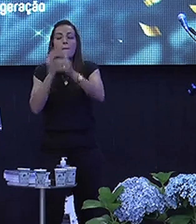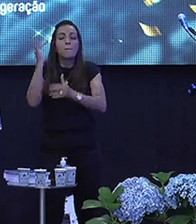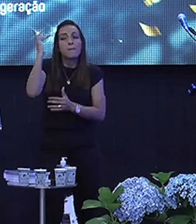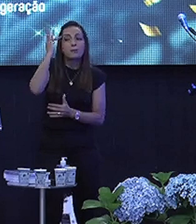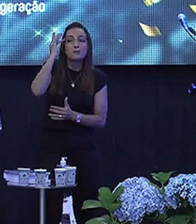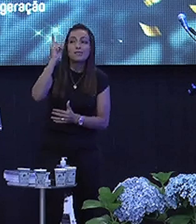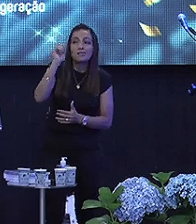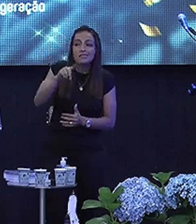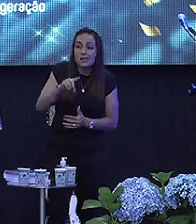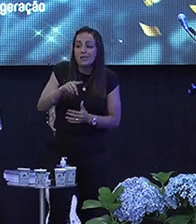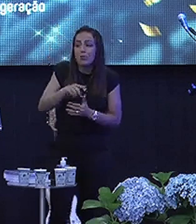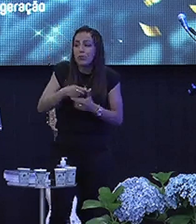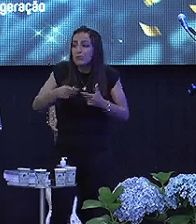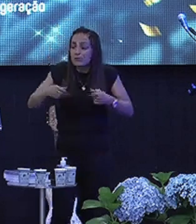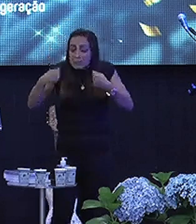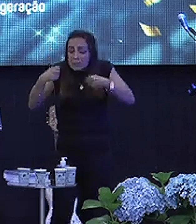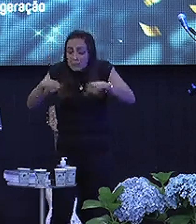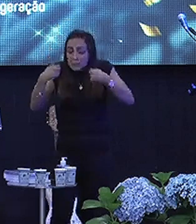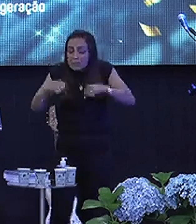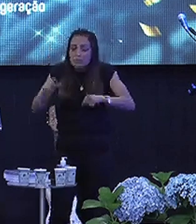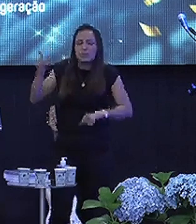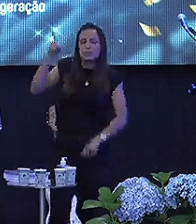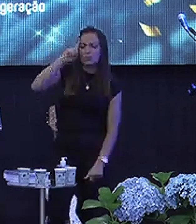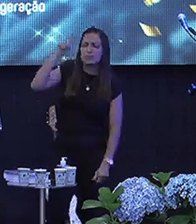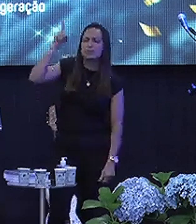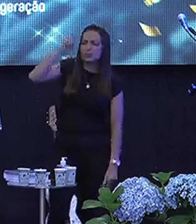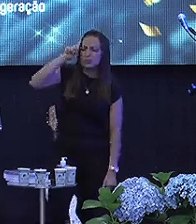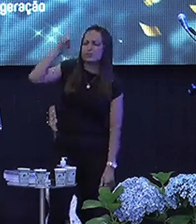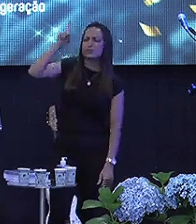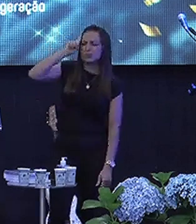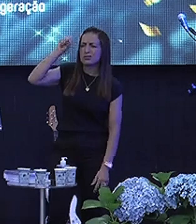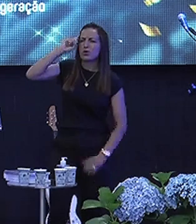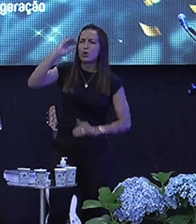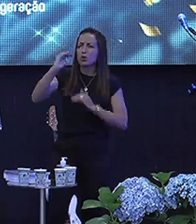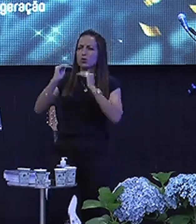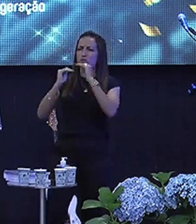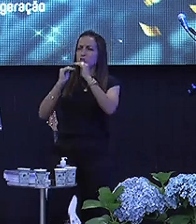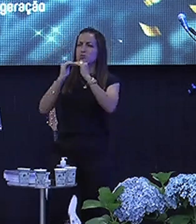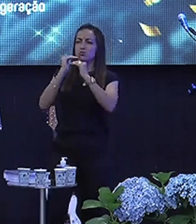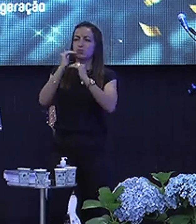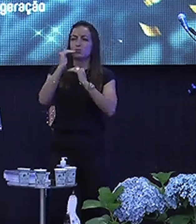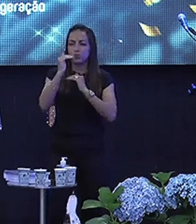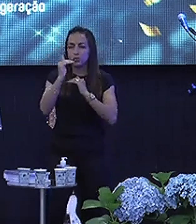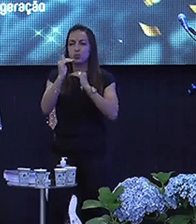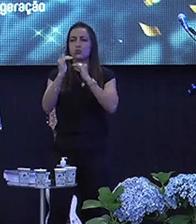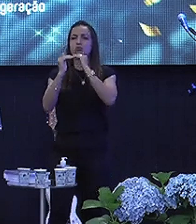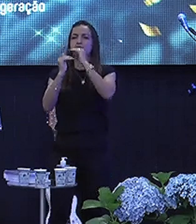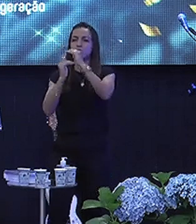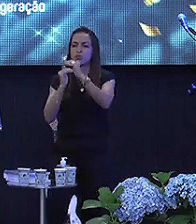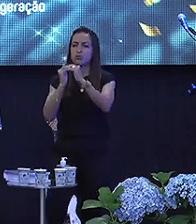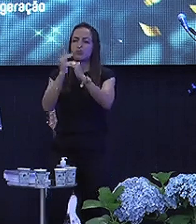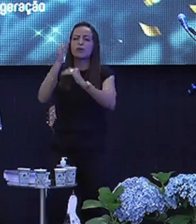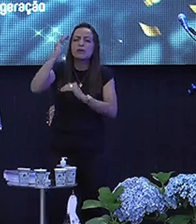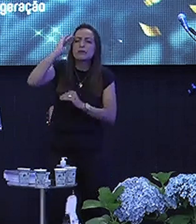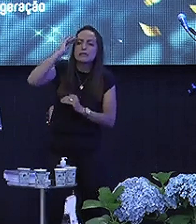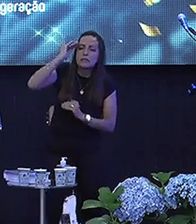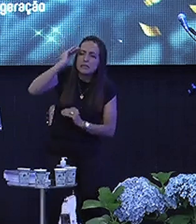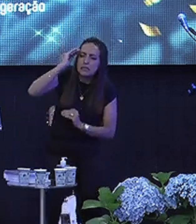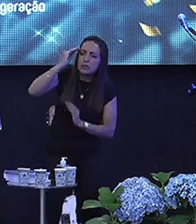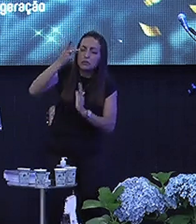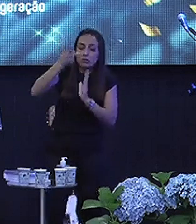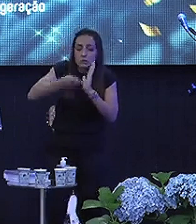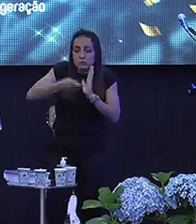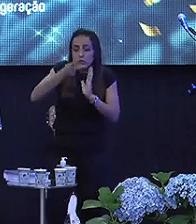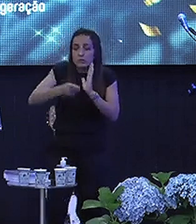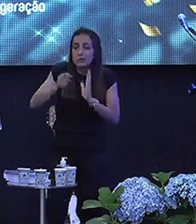Maturidade é algo que você precisa Dia após dia Alcançar Andar mais uma milha Entender mais os processos